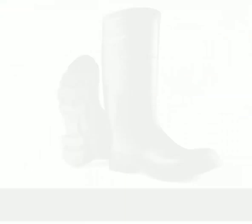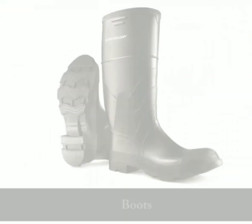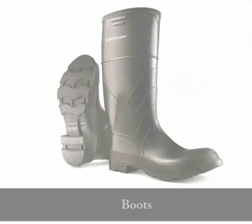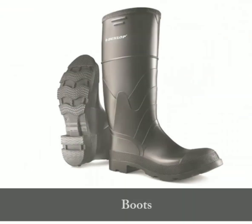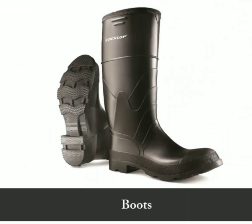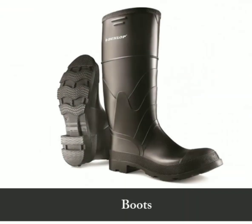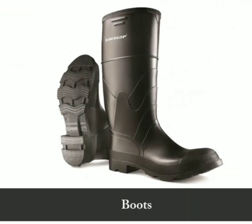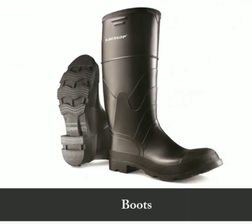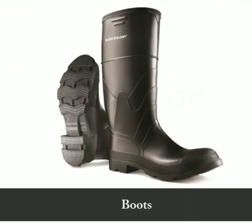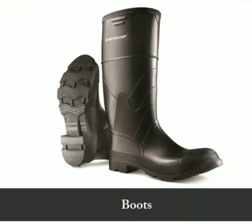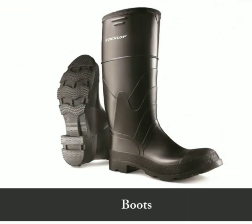जूते